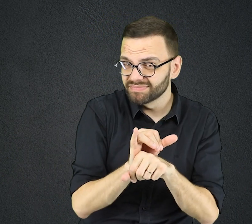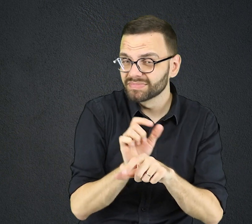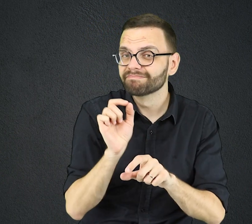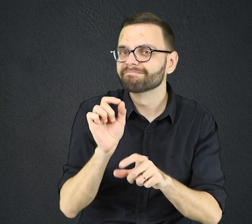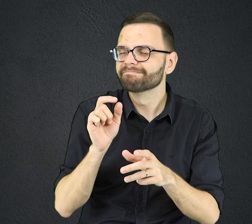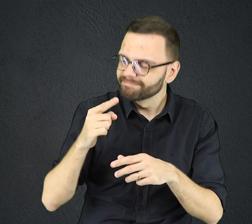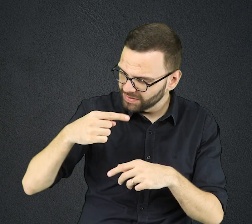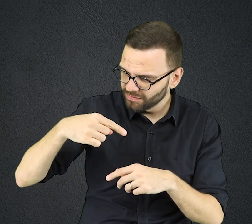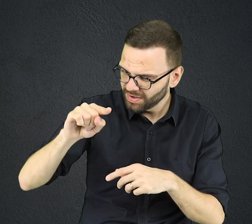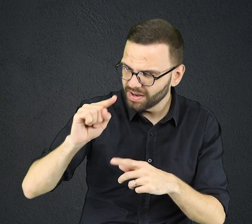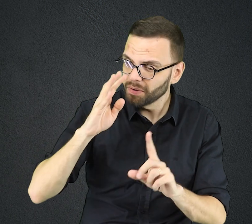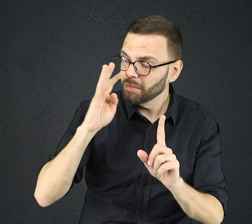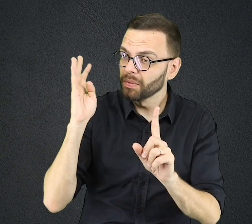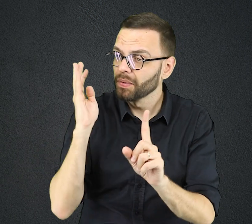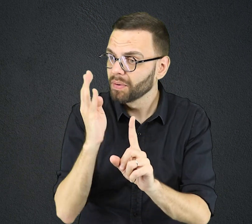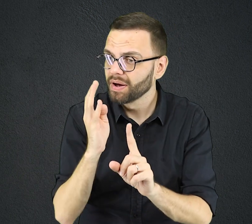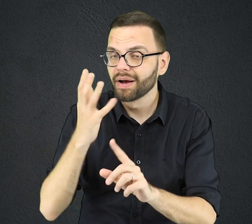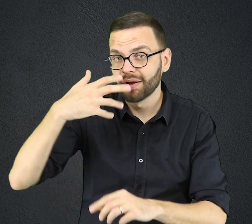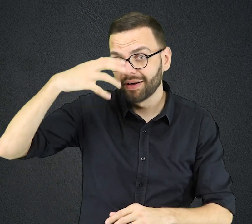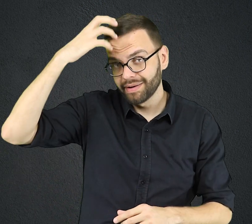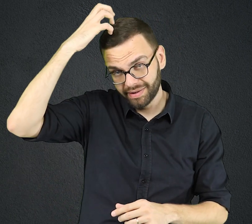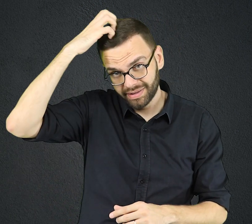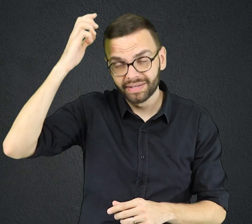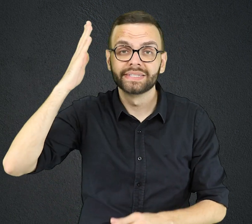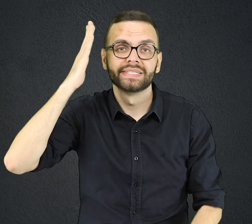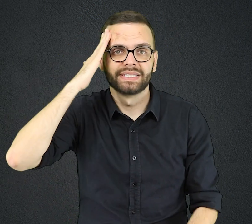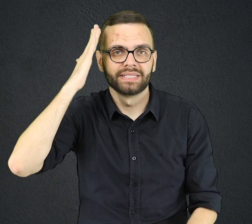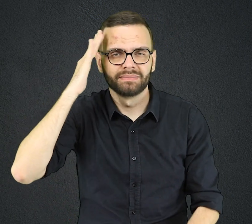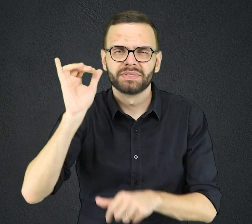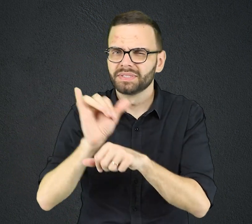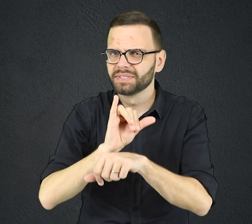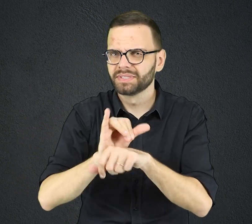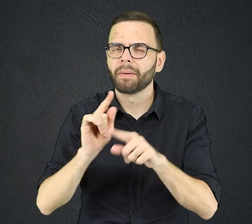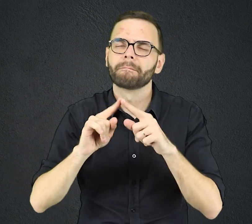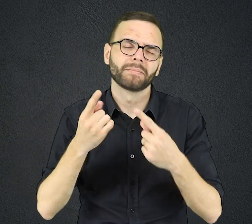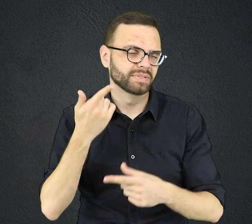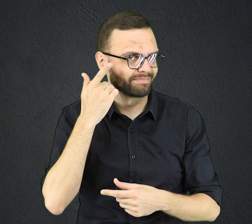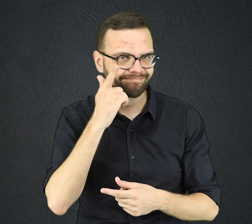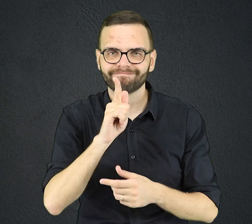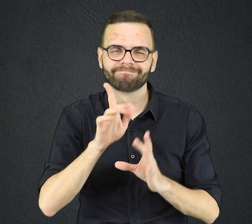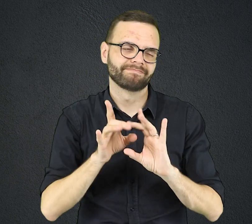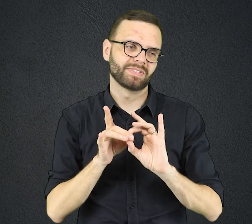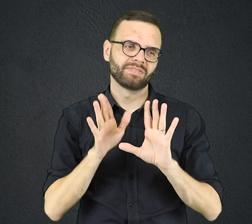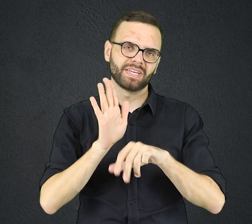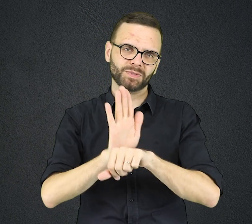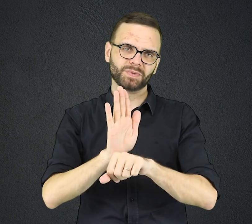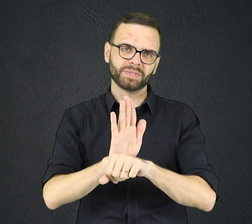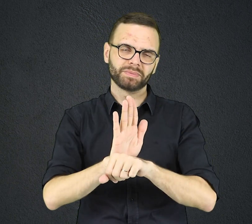logo denunciá-lo ao rei, que por mais que tentasse, não conseguiu livrar Daniel. Ao próprio rei restou